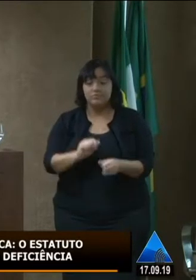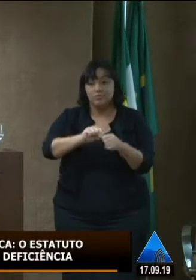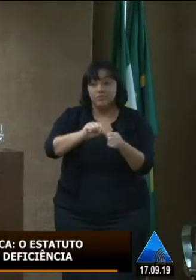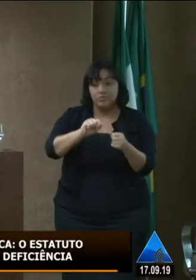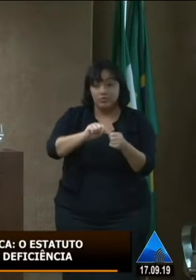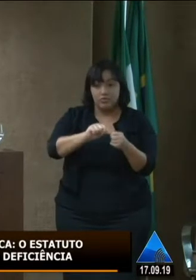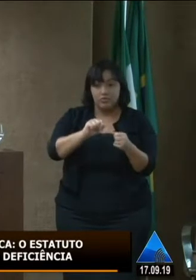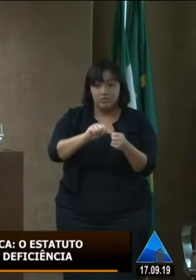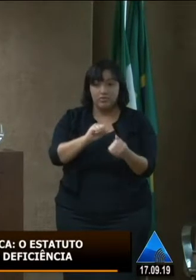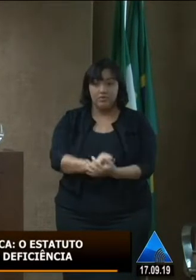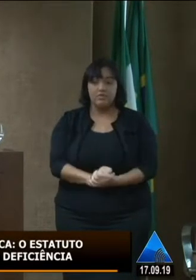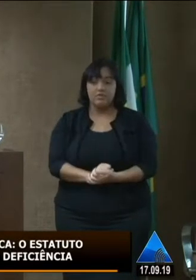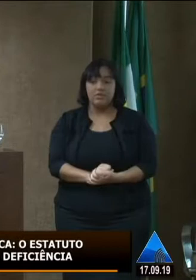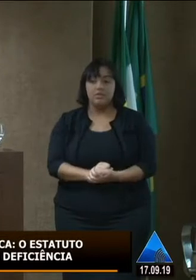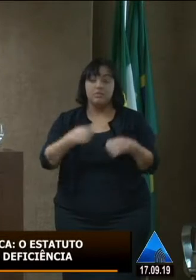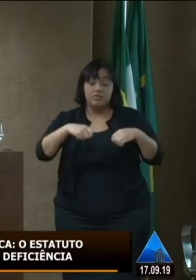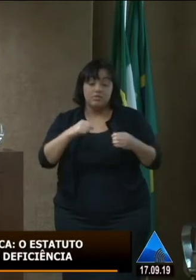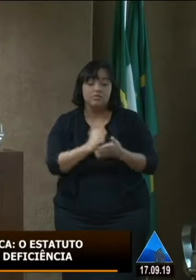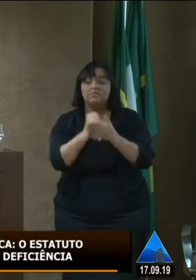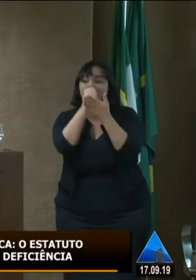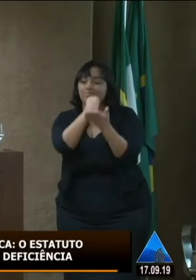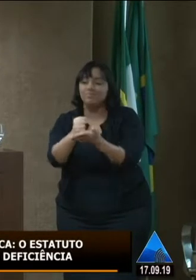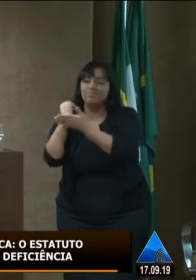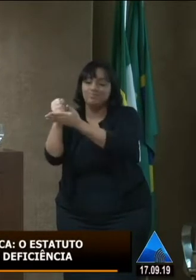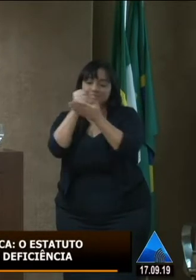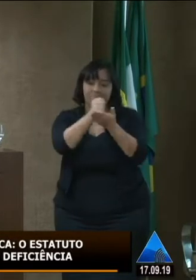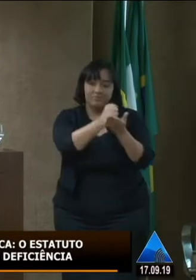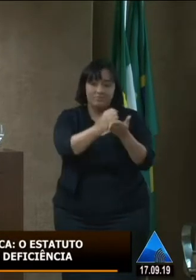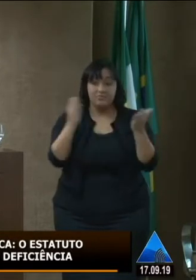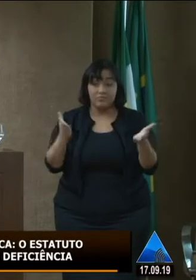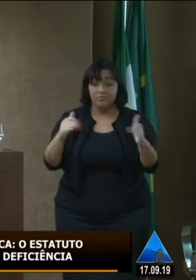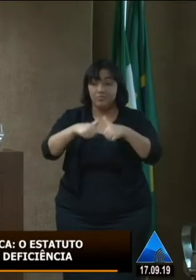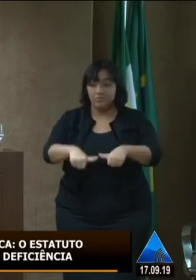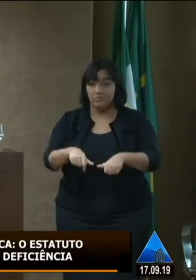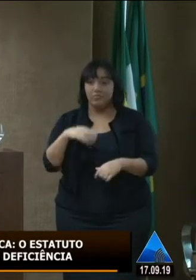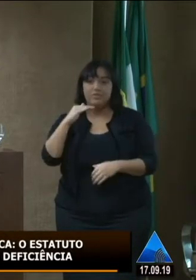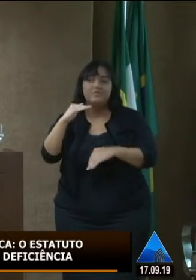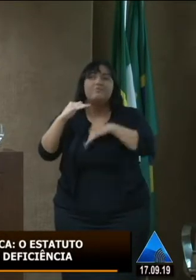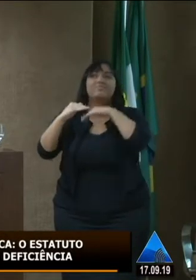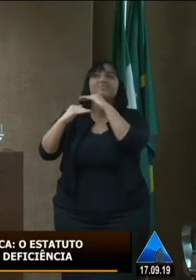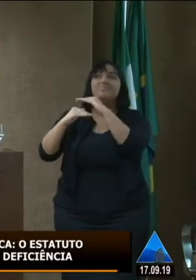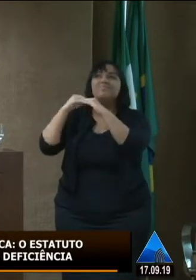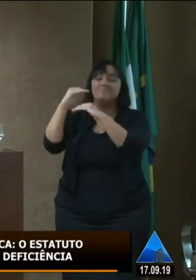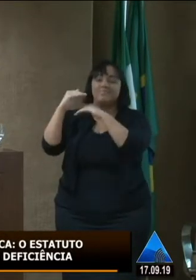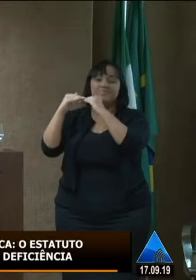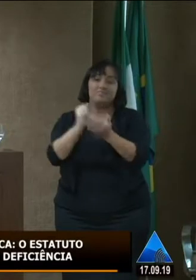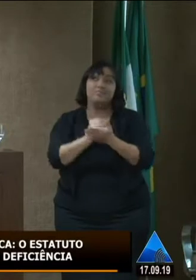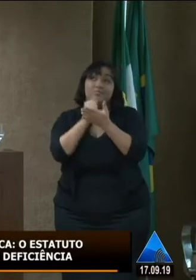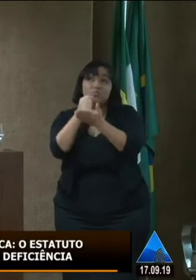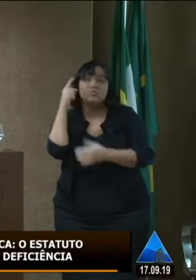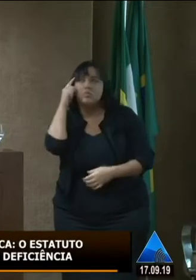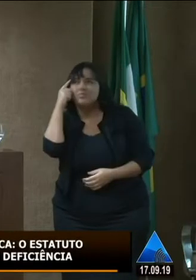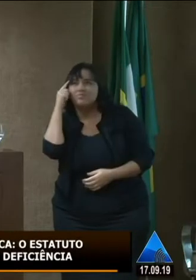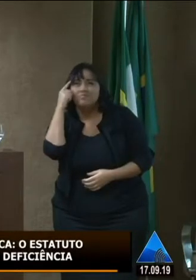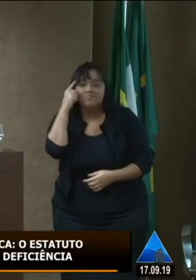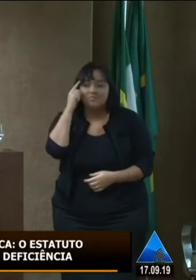sem nos darmos as mãos e aqui estamos nós para somar para pensarmos